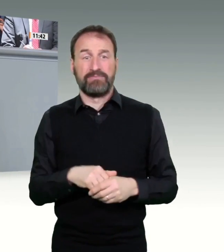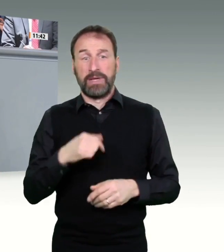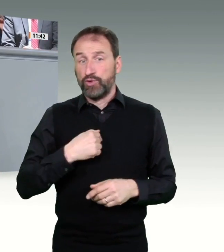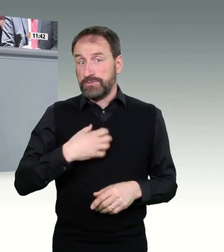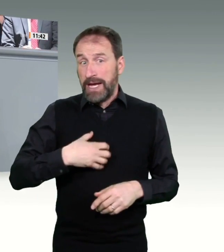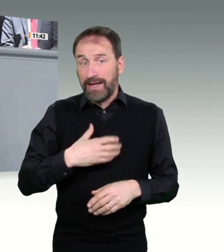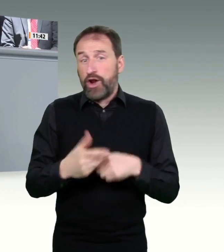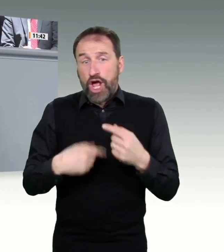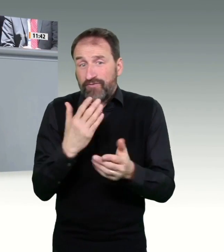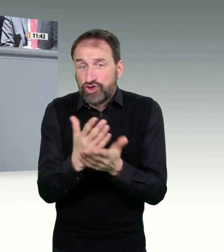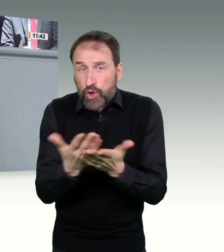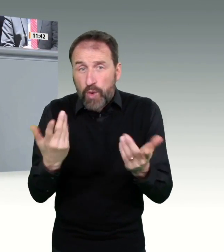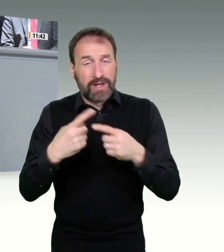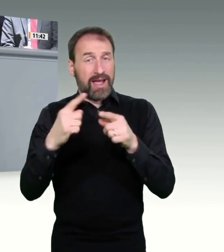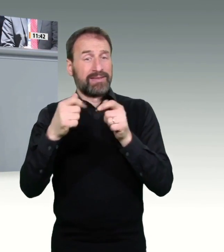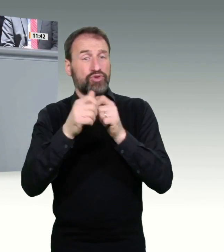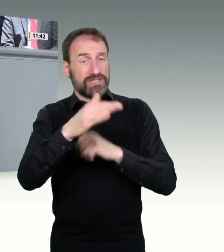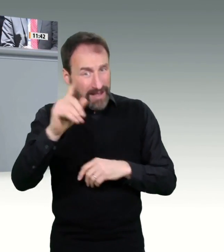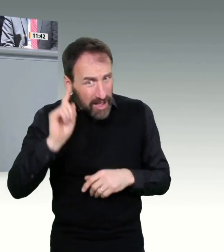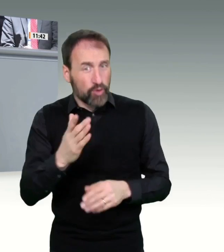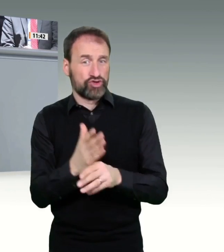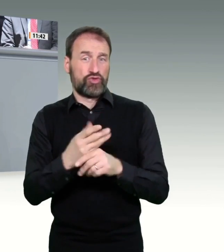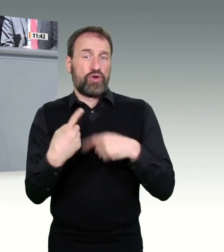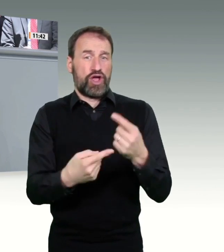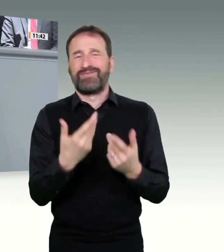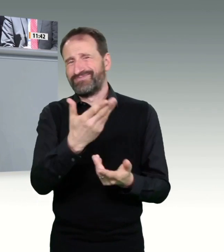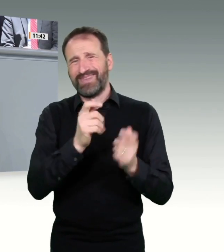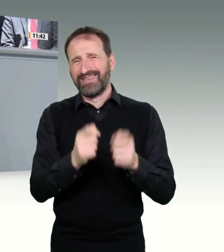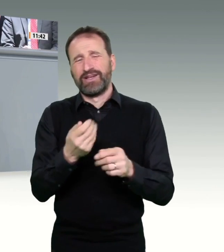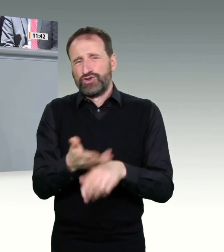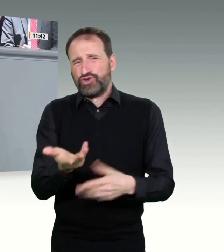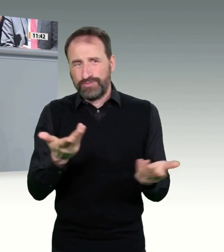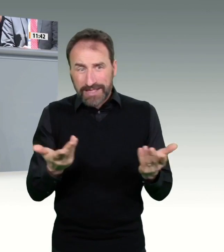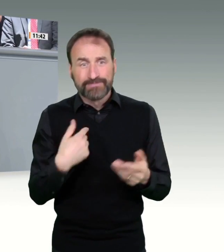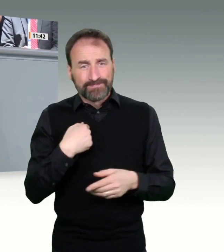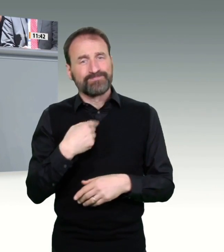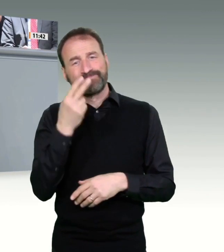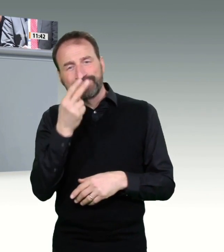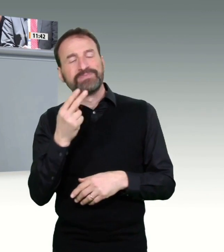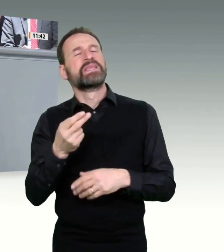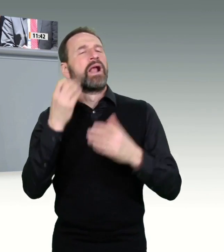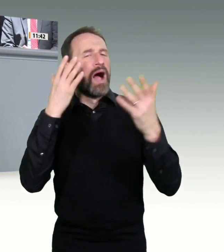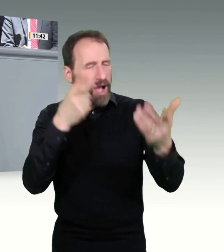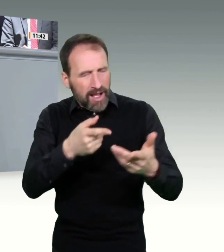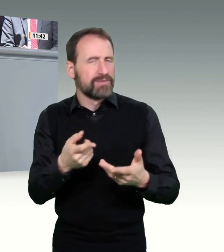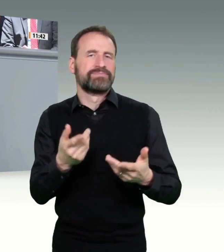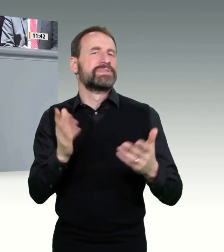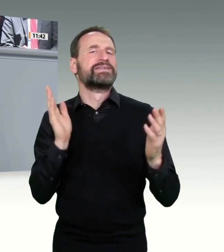nach ein Stück weit tiefer einsteigen. Meiner Meinung nach ist bei dieser Pandemie deutlich hervorgekommen, dass wir ein